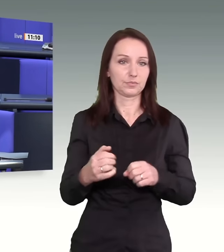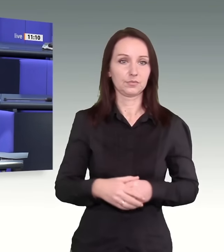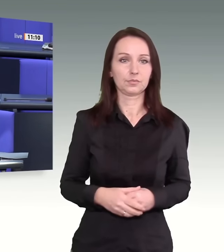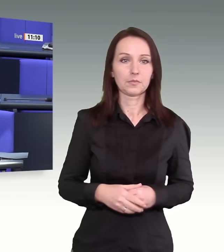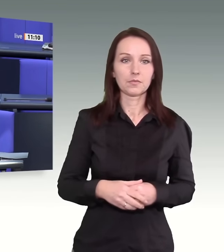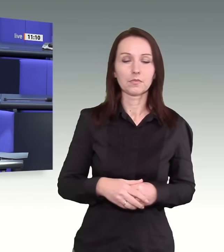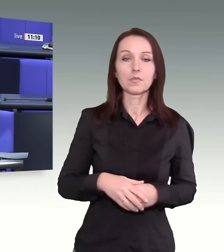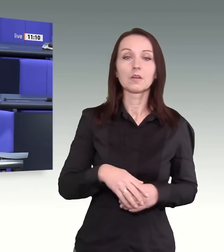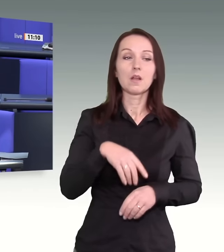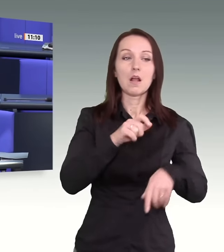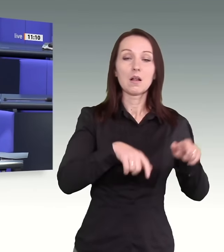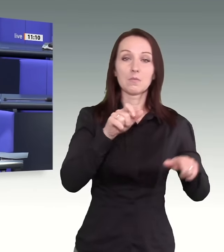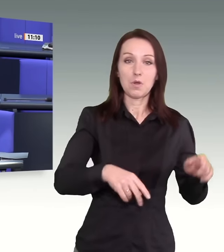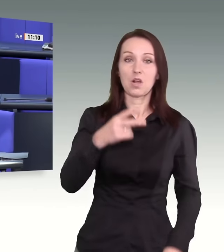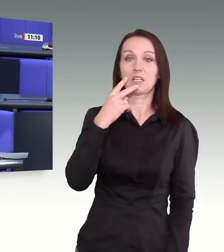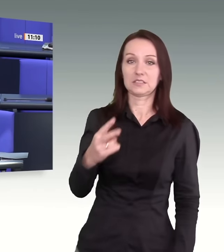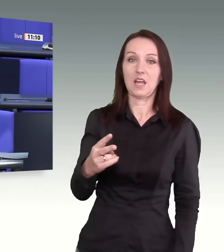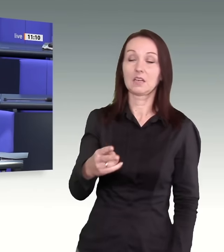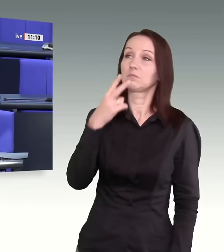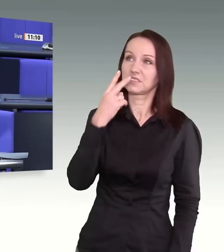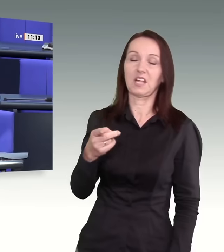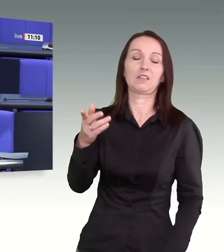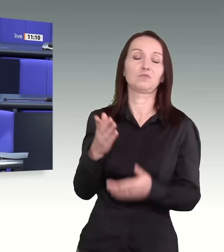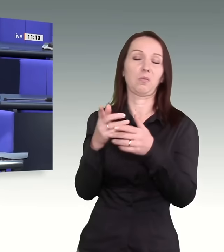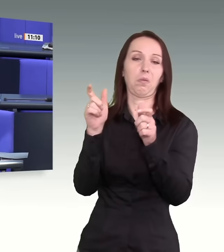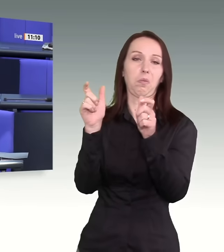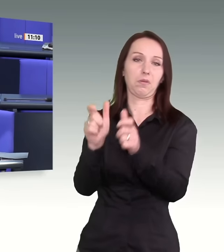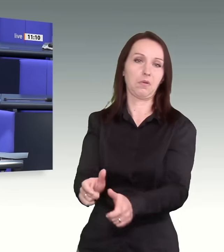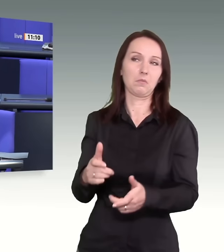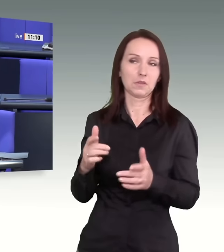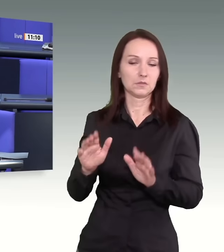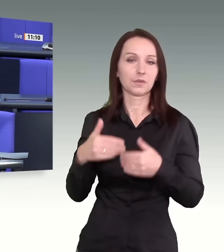Die Bürger sehen das, und Sie lassen sie herzhaft schrumpfen. Danke.